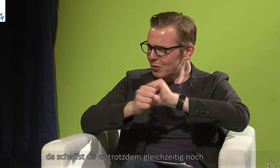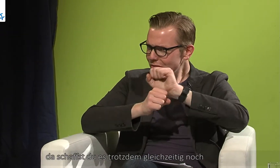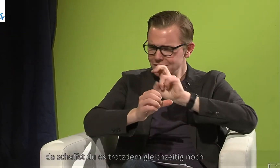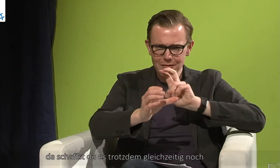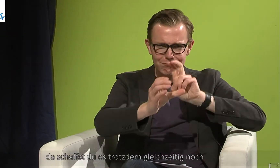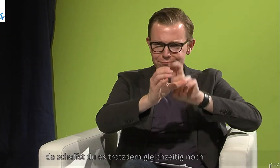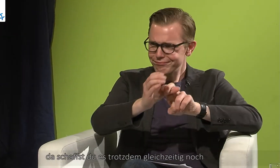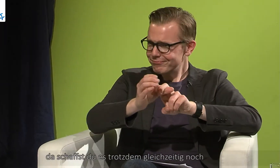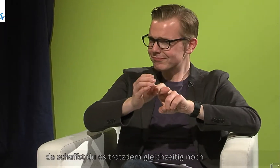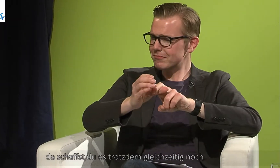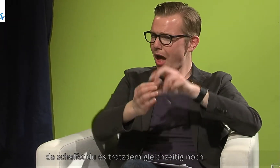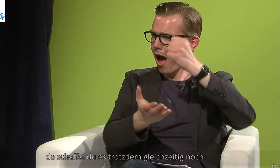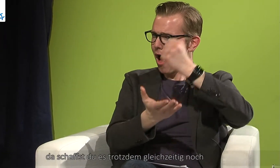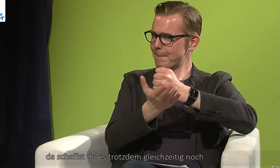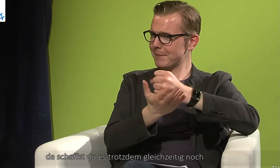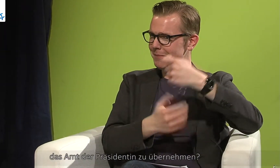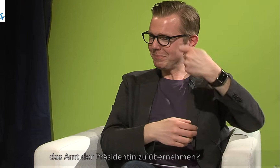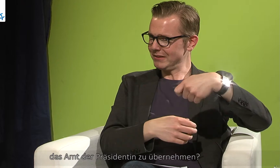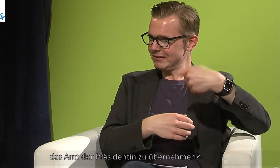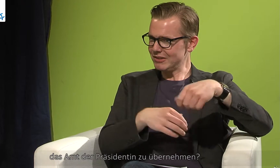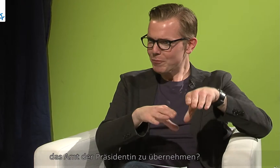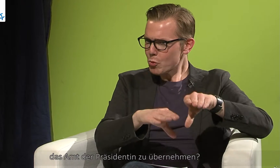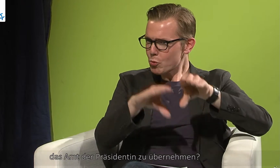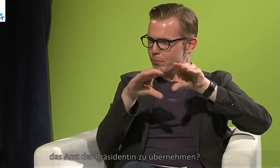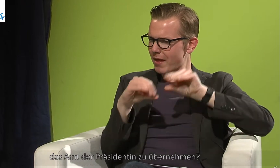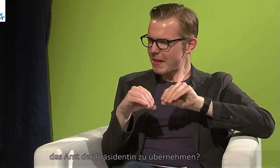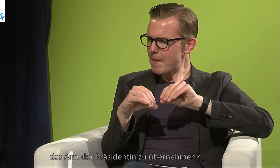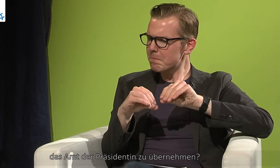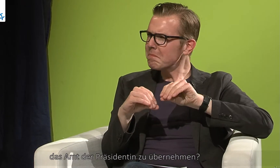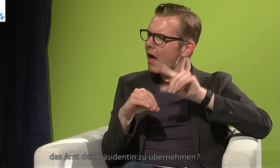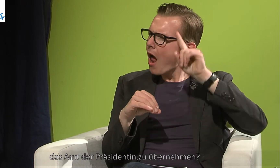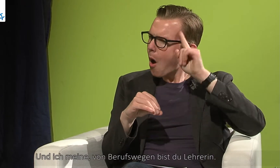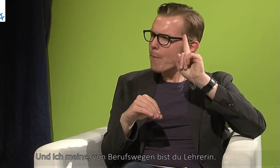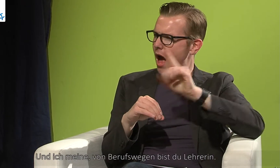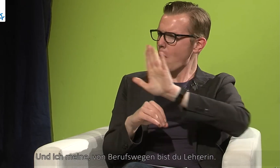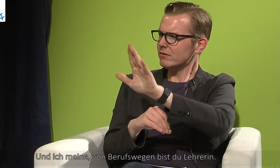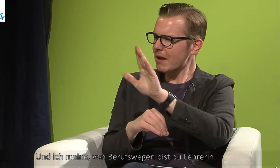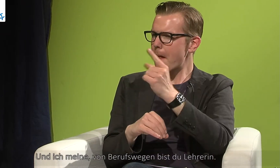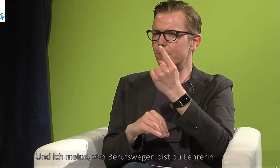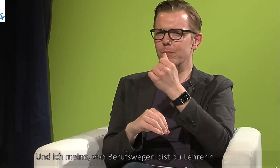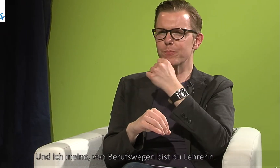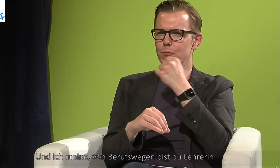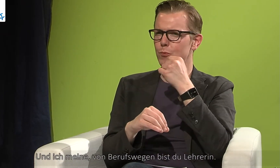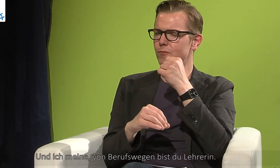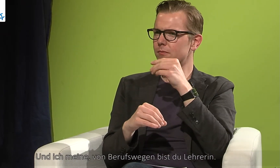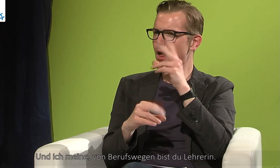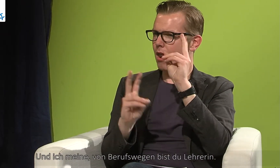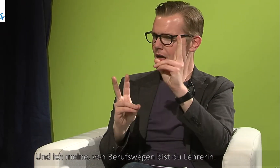trotzdem gleichzeitig noch, das Amt der Präsidentin zu übernehmen. Und ich meine, von